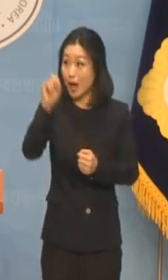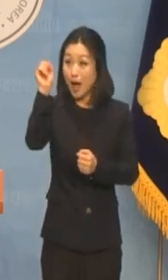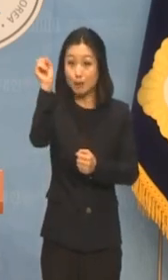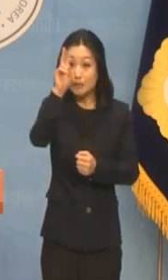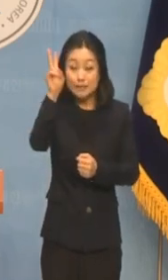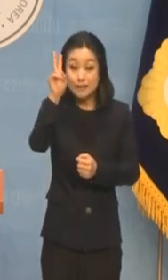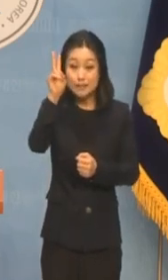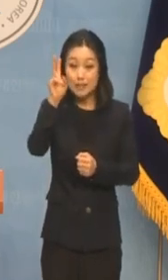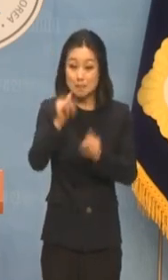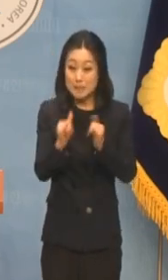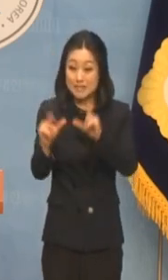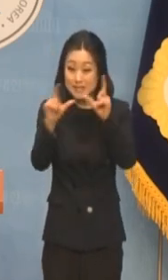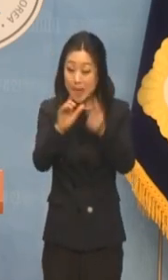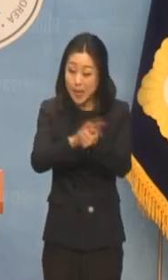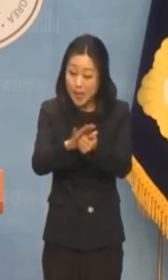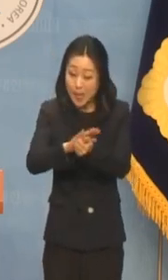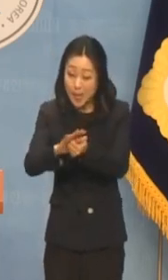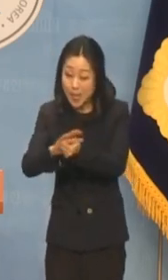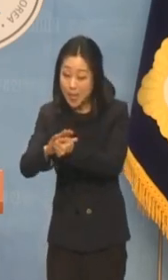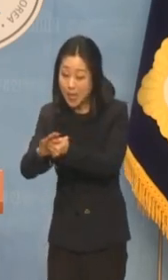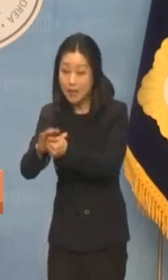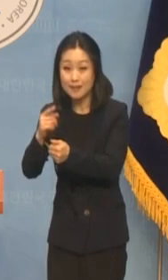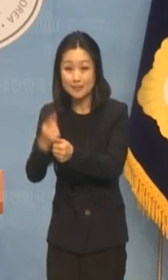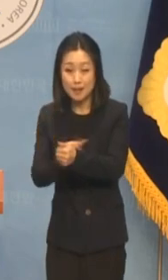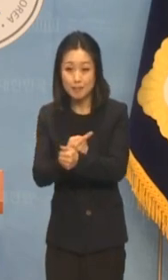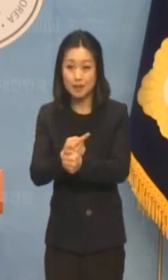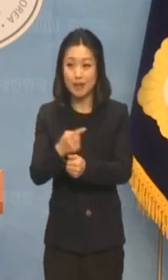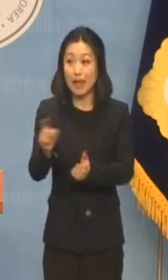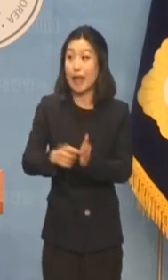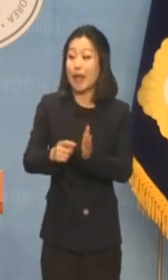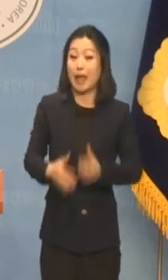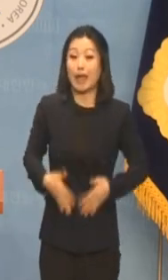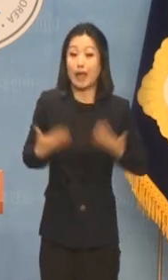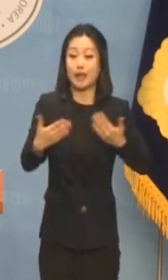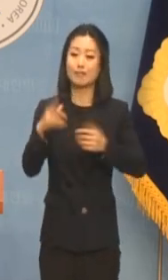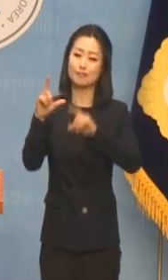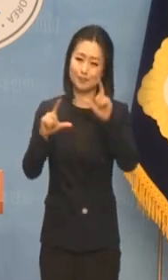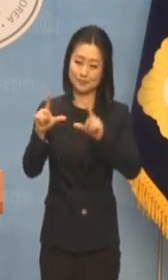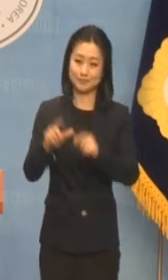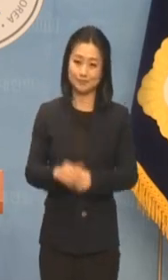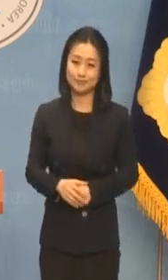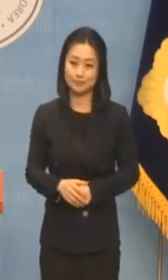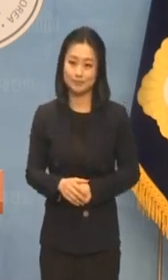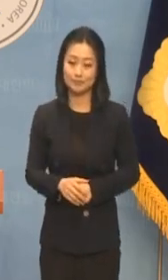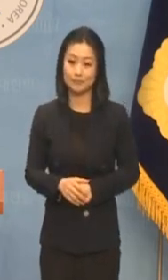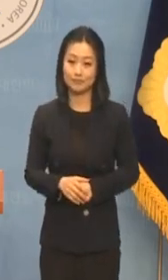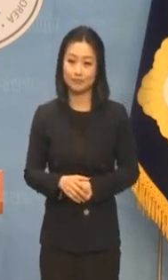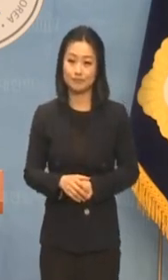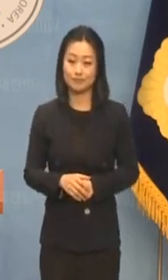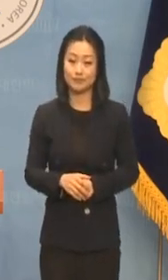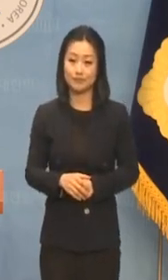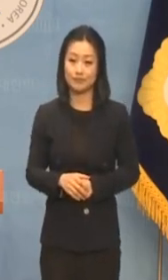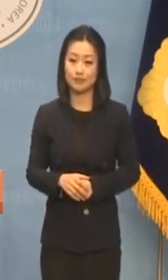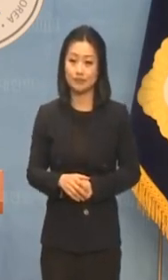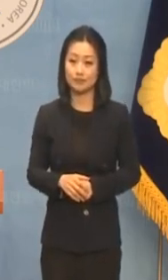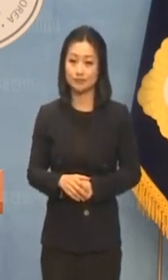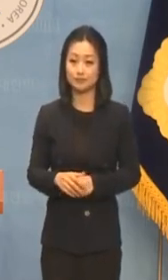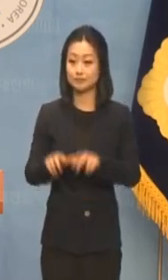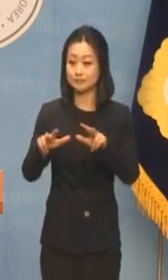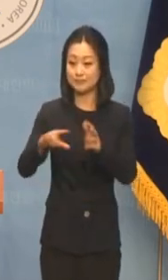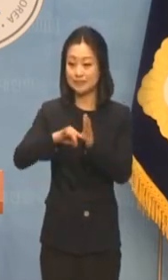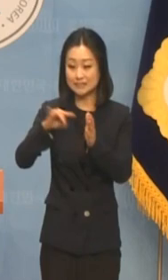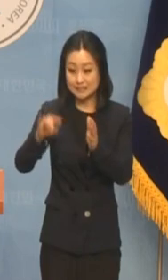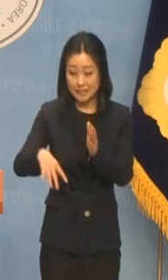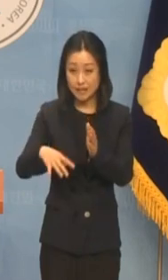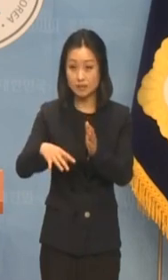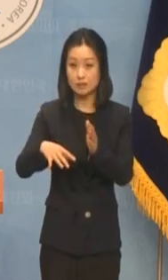민생 챙기는 신용하려니 많이 급해 보입니다. 이미 구멍 낸 세수